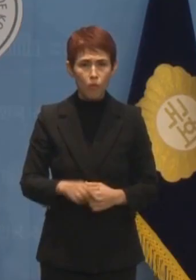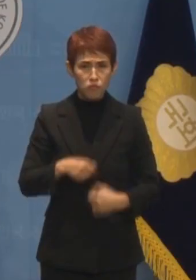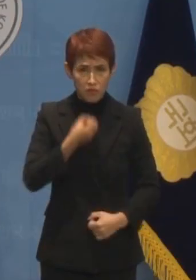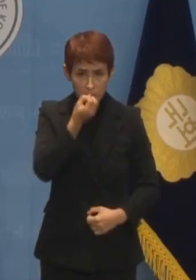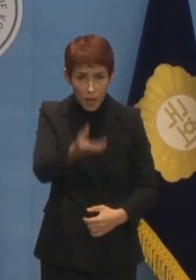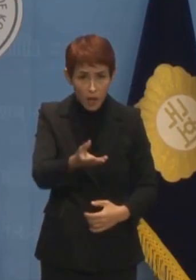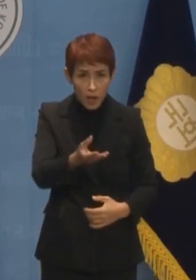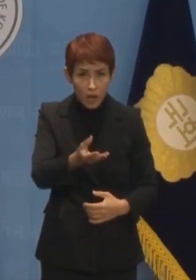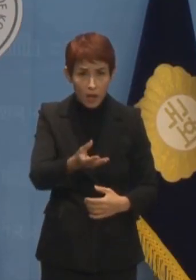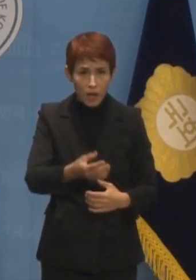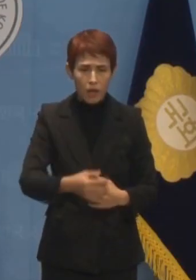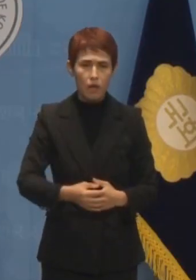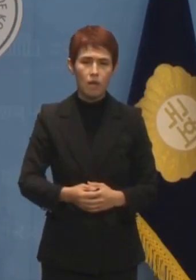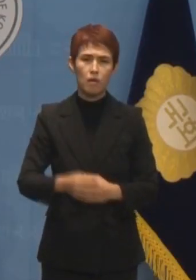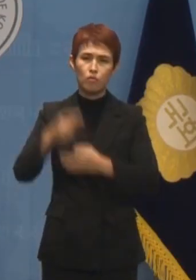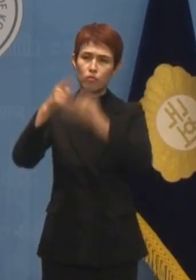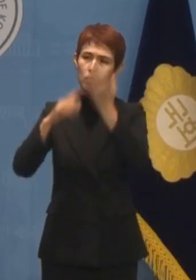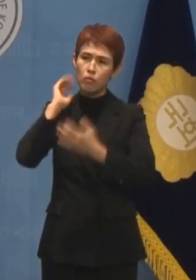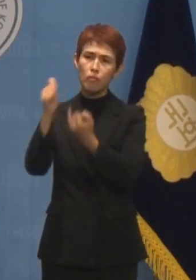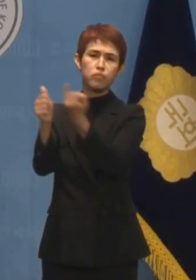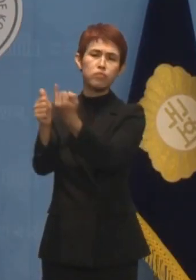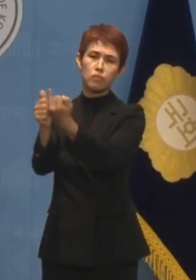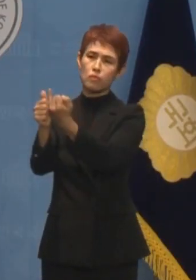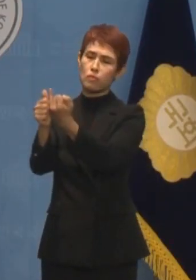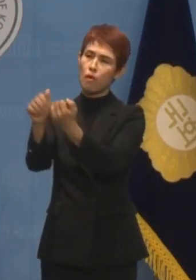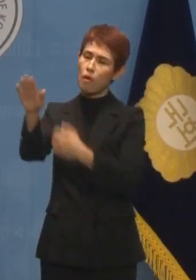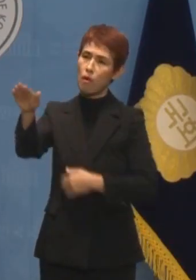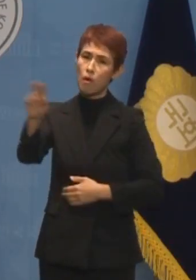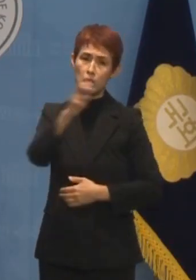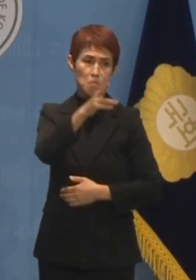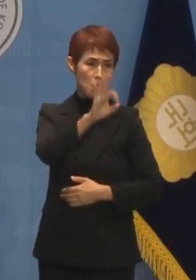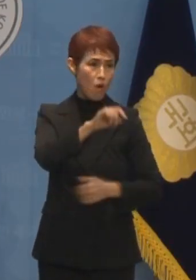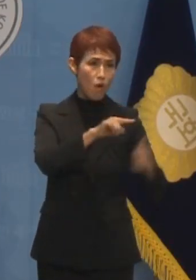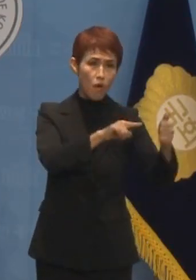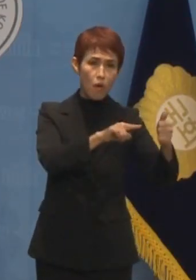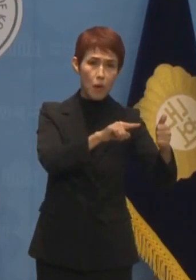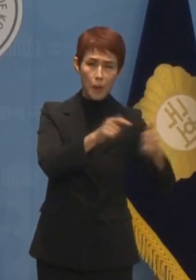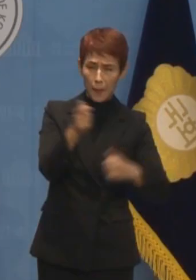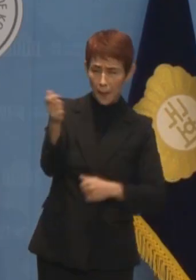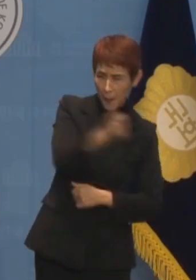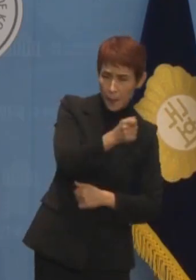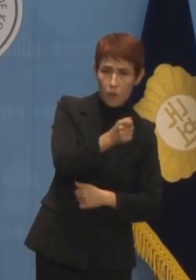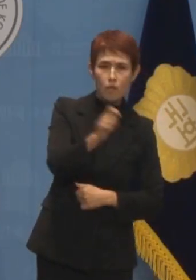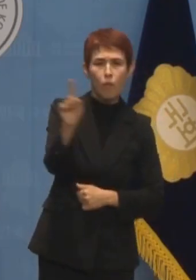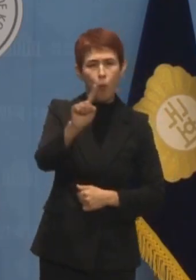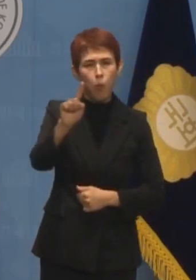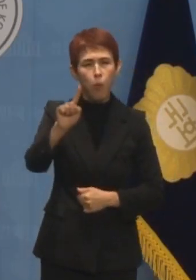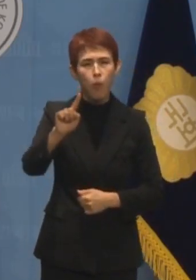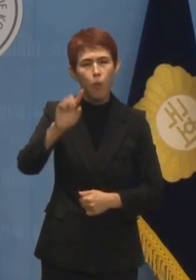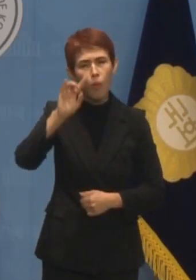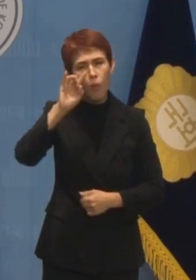도대체 윤석열 대통령 부부는 명 씨에게 무슨 약점을 잡힌 것입니까?